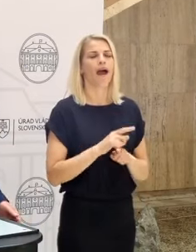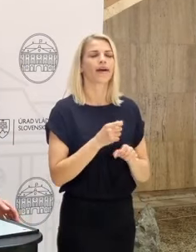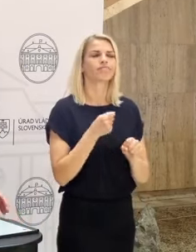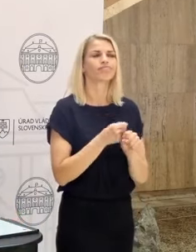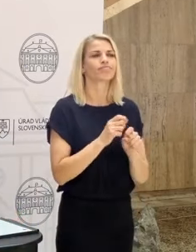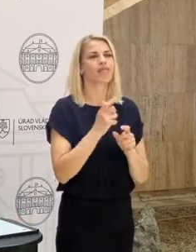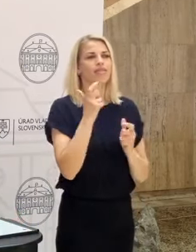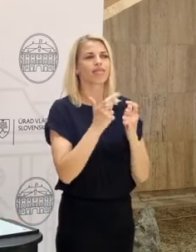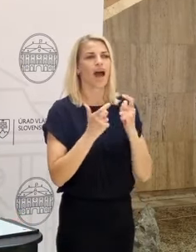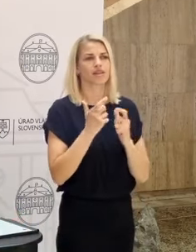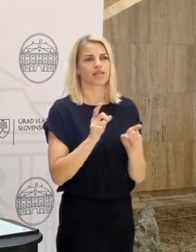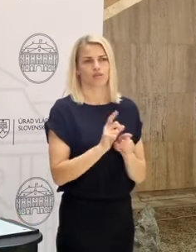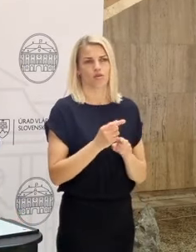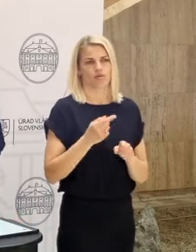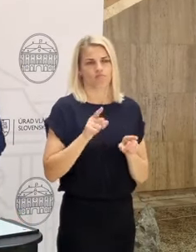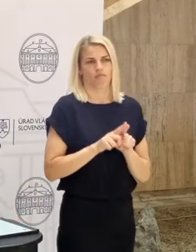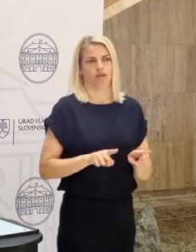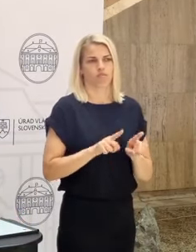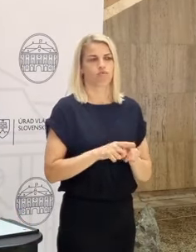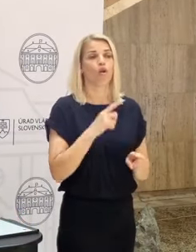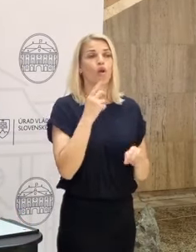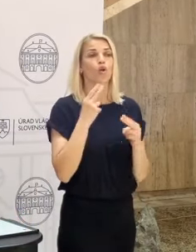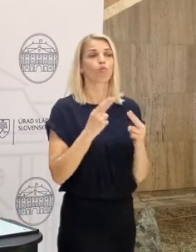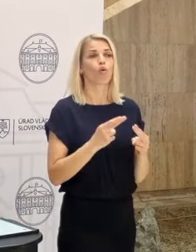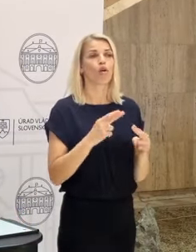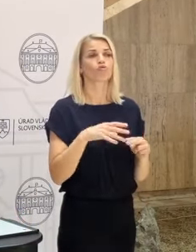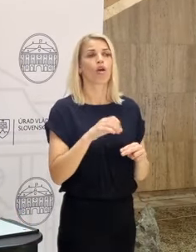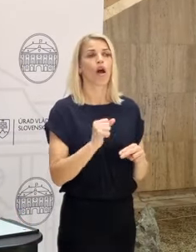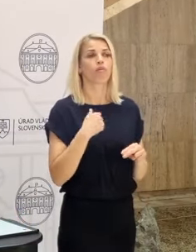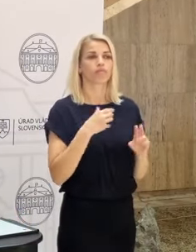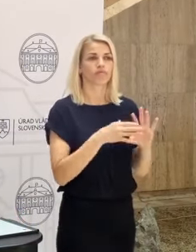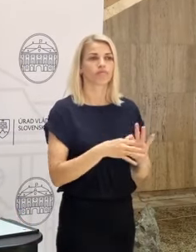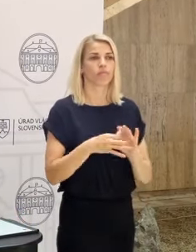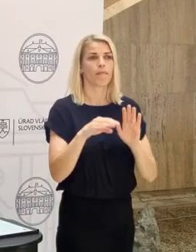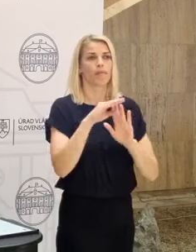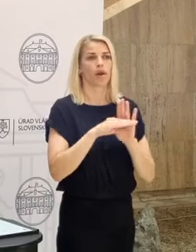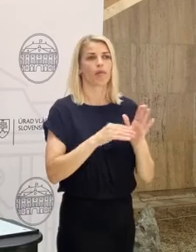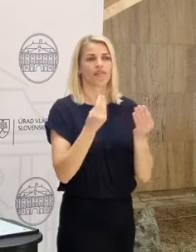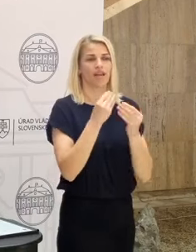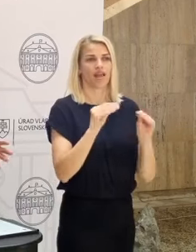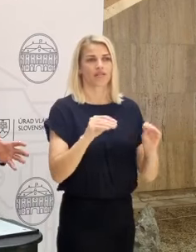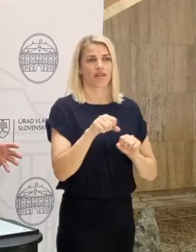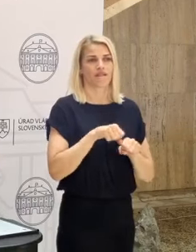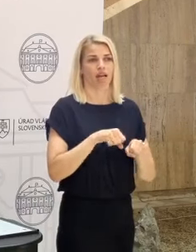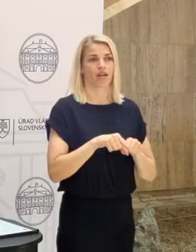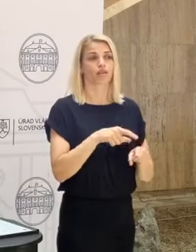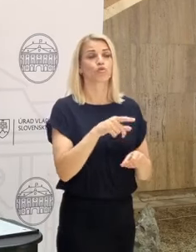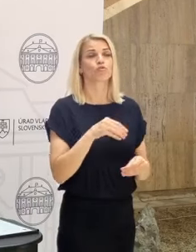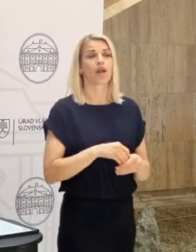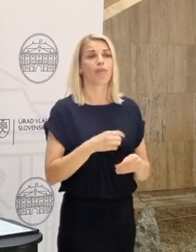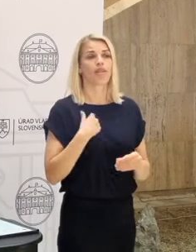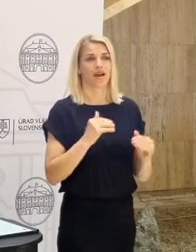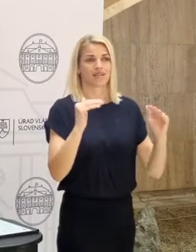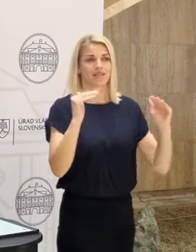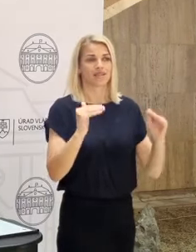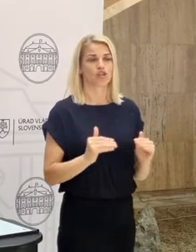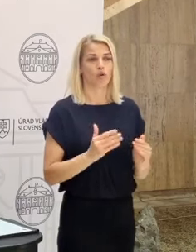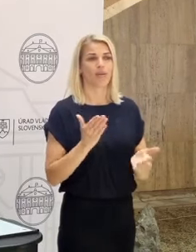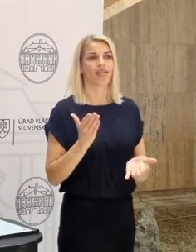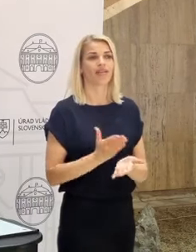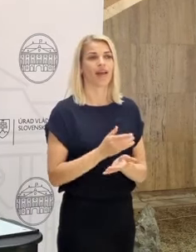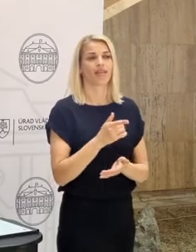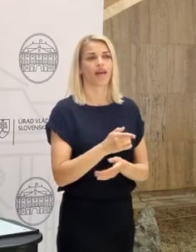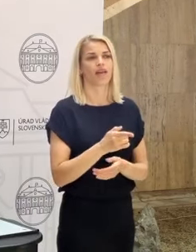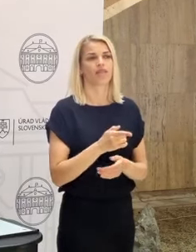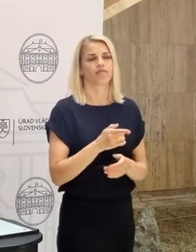názor, ako som hovoril, že je kľúčové, aby sme išli v súlede s programom vyzlásením vlády. To znamená, že znižujeme daňe